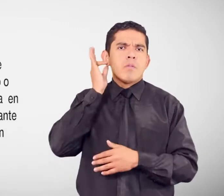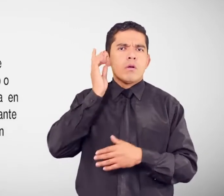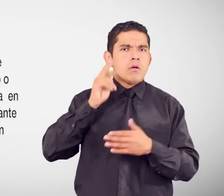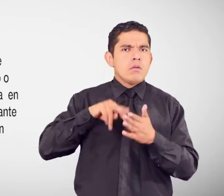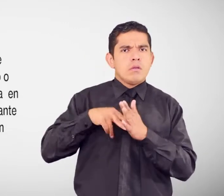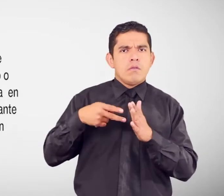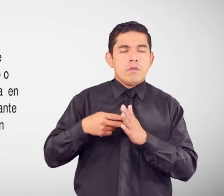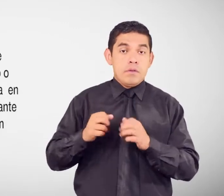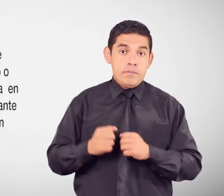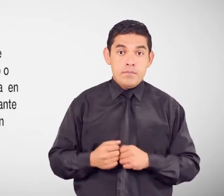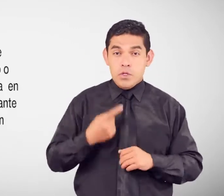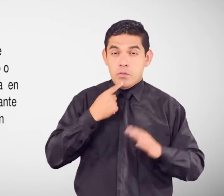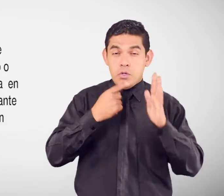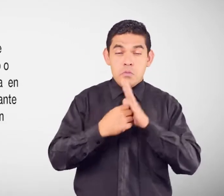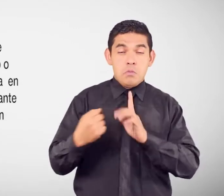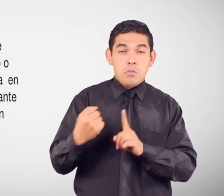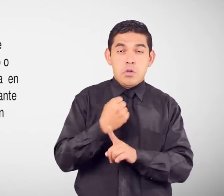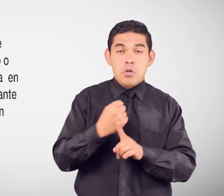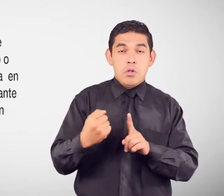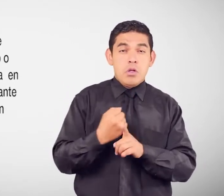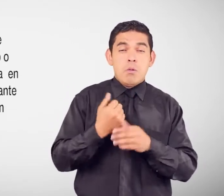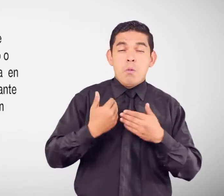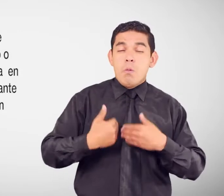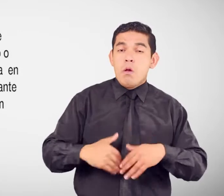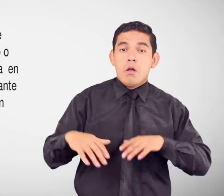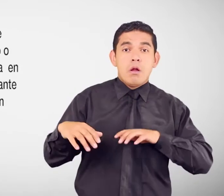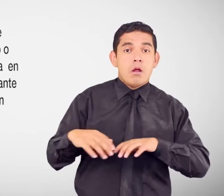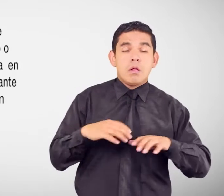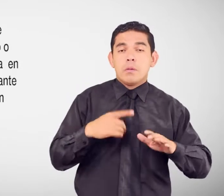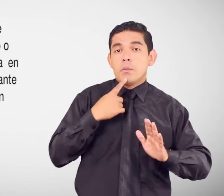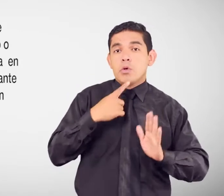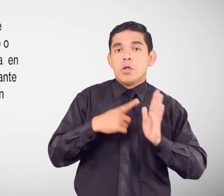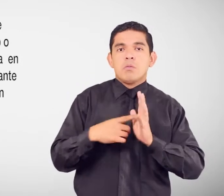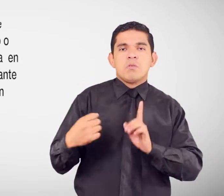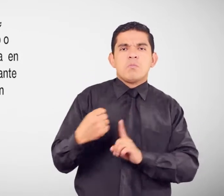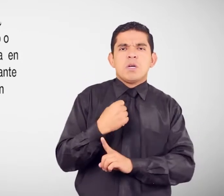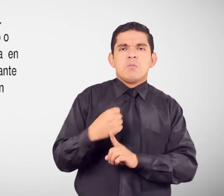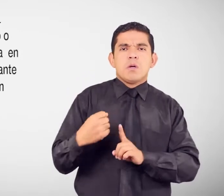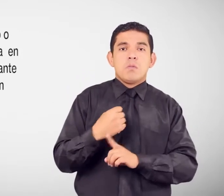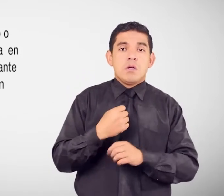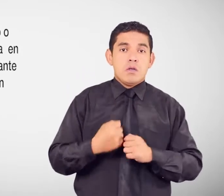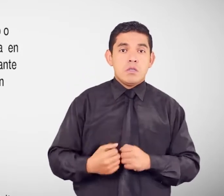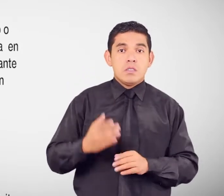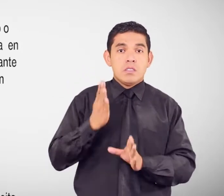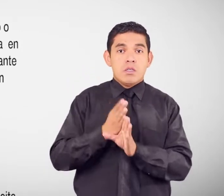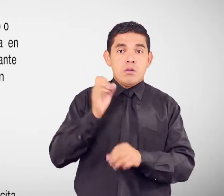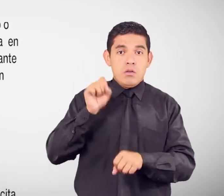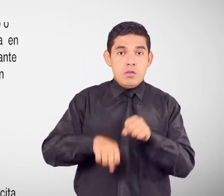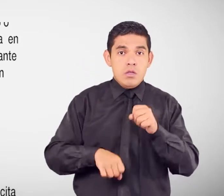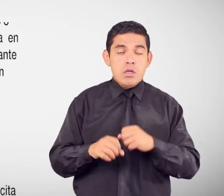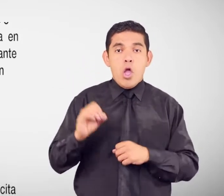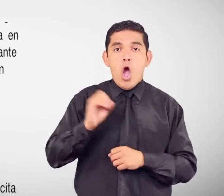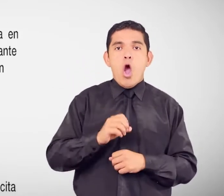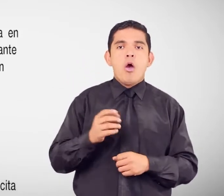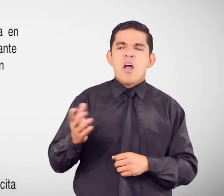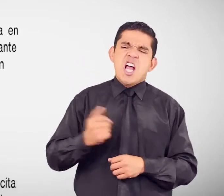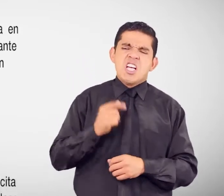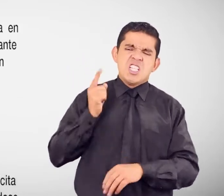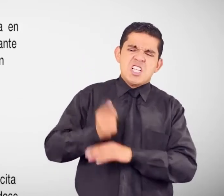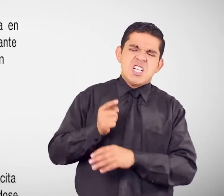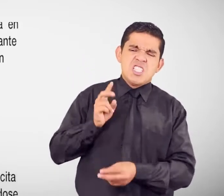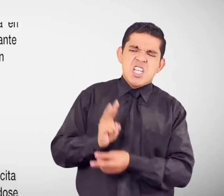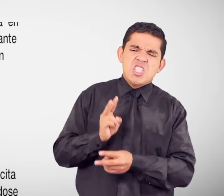En maltrato físico Psicológico O sexual Ejecutado Por cualquier persona En contra de la mujer Se considera